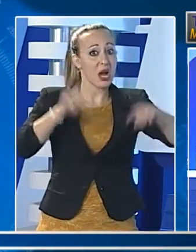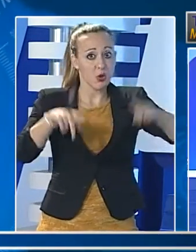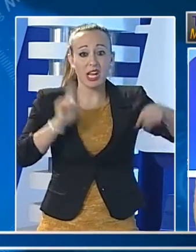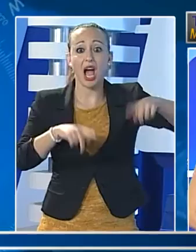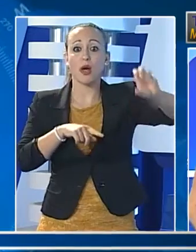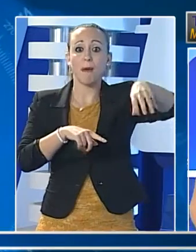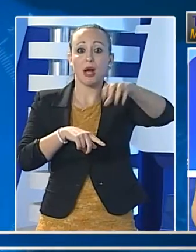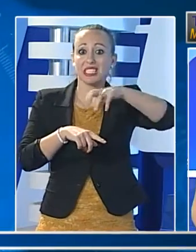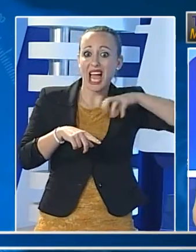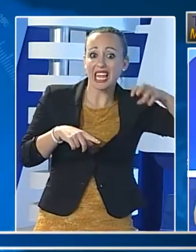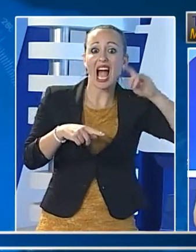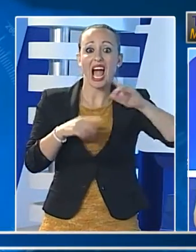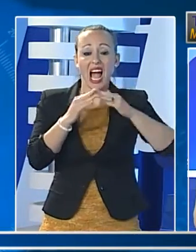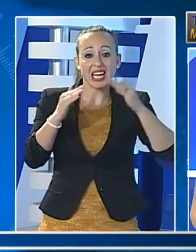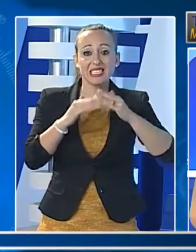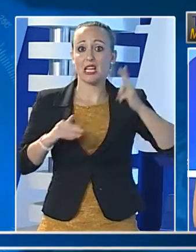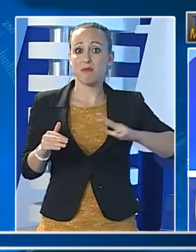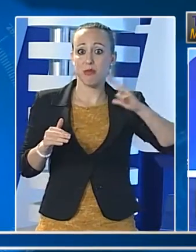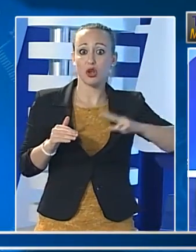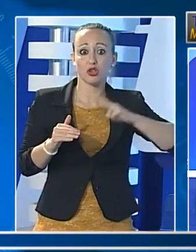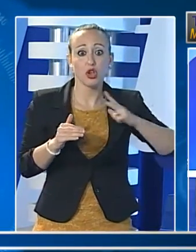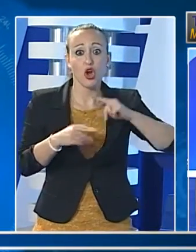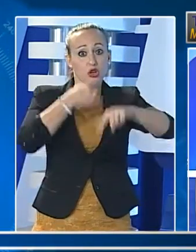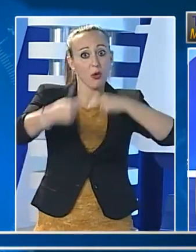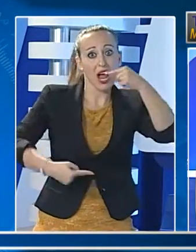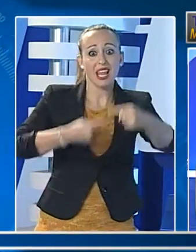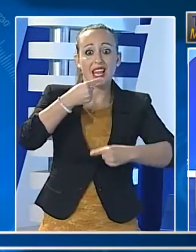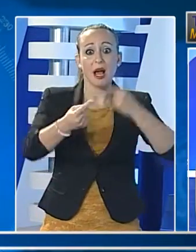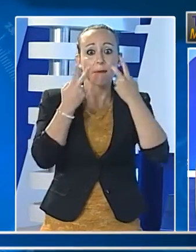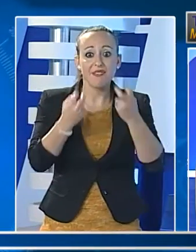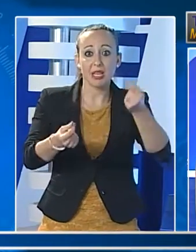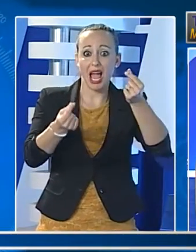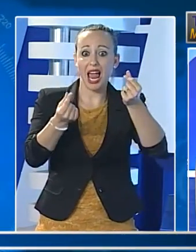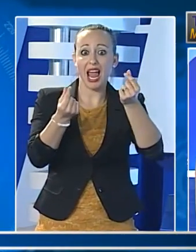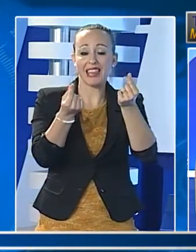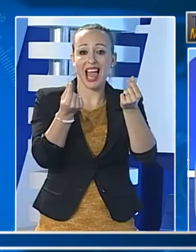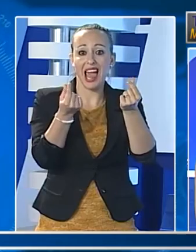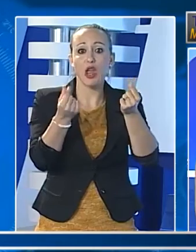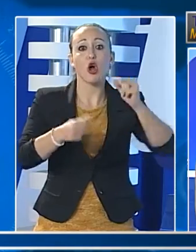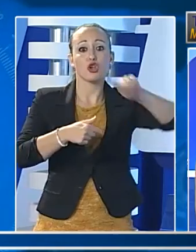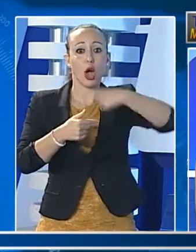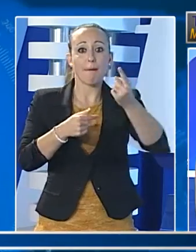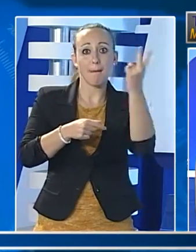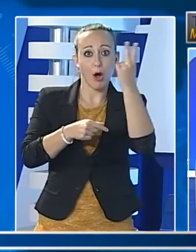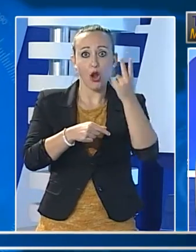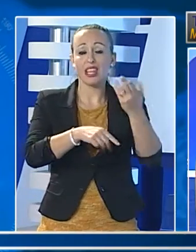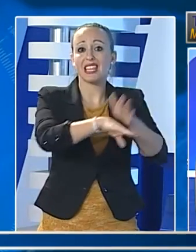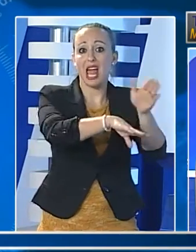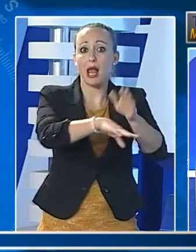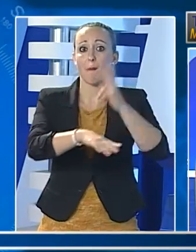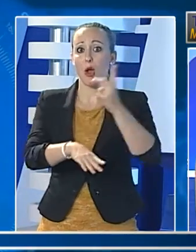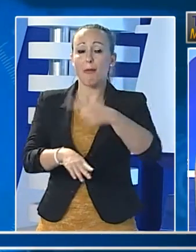pazienti. Si allarga l'occupazione degli studenti a Palermo e provincia. Dopo la protesta